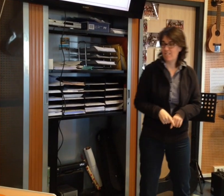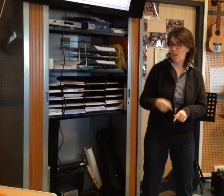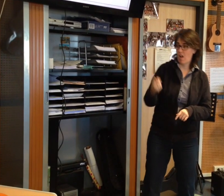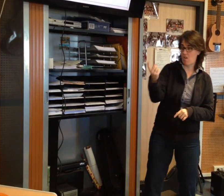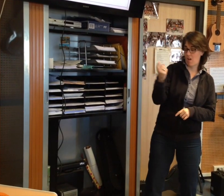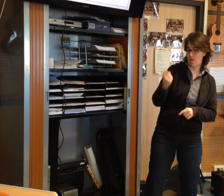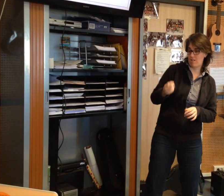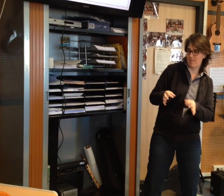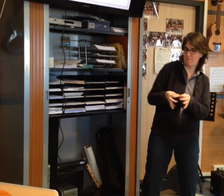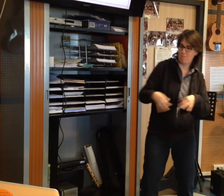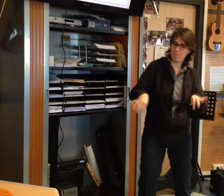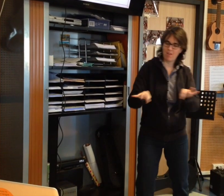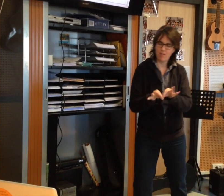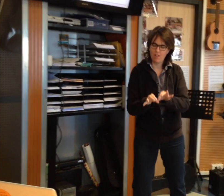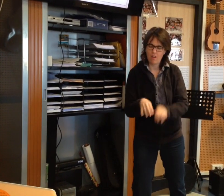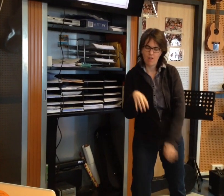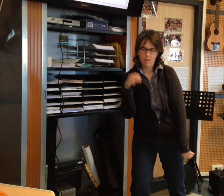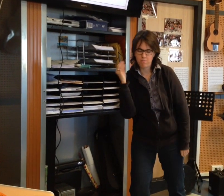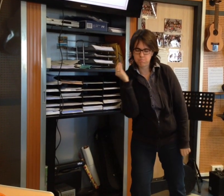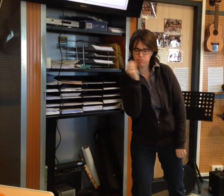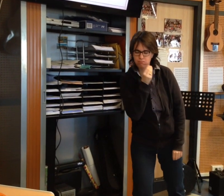Ici, dans ce pays, glace